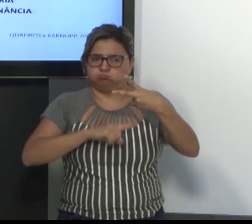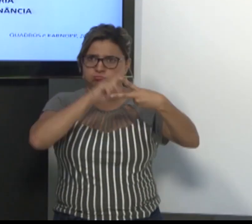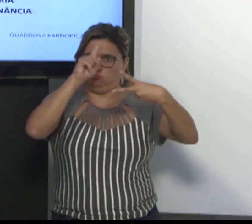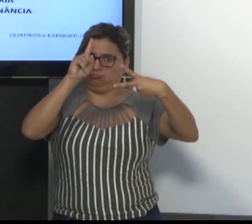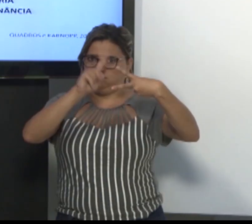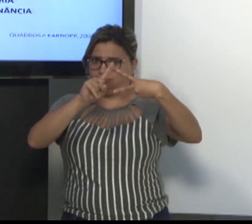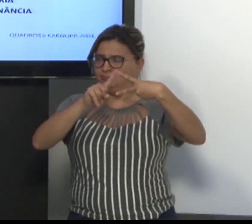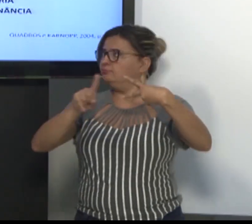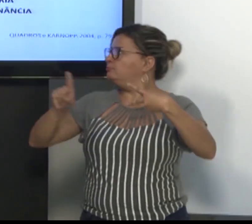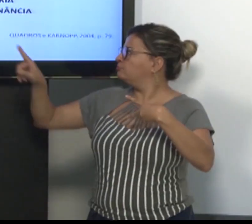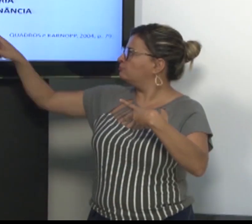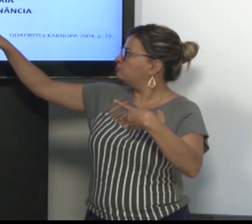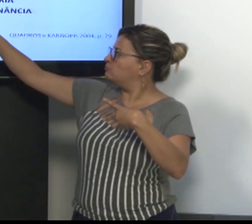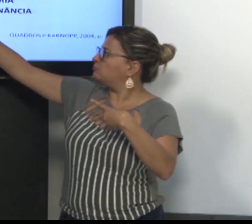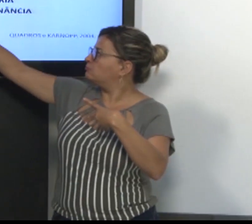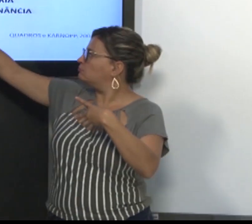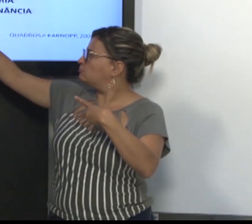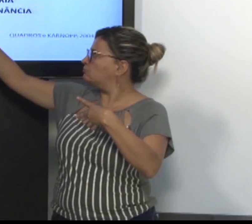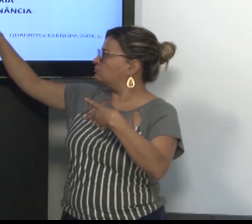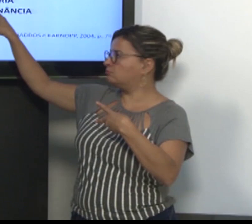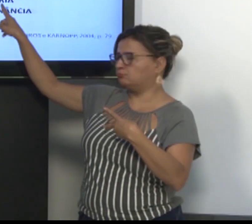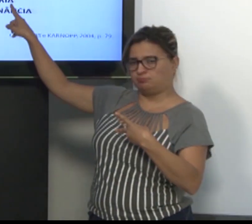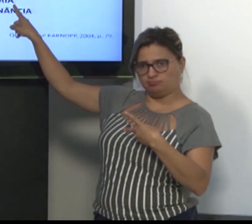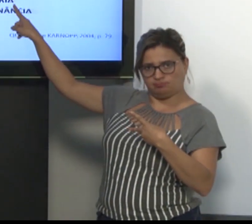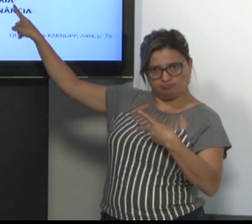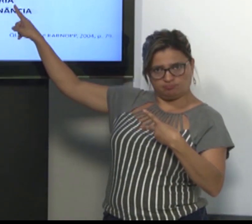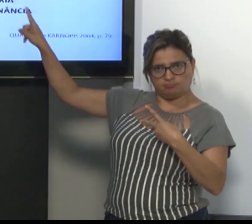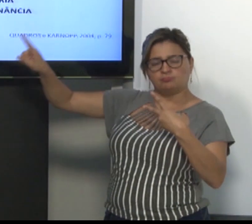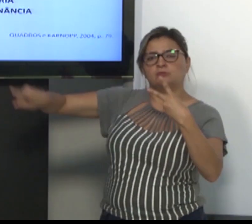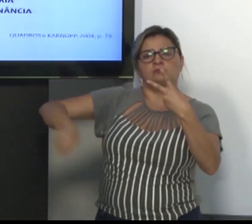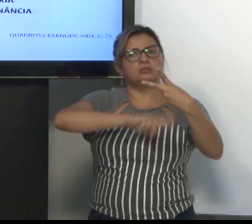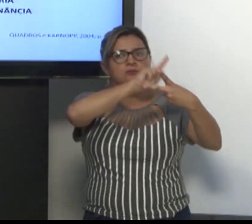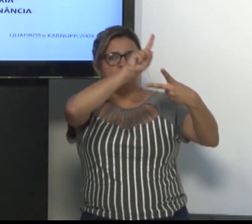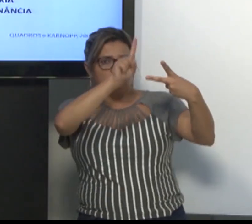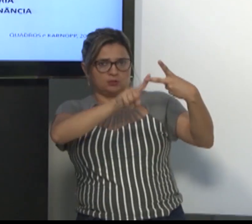simetria e a condição de dominância.